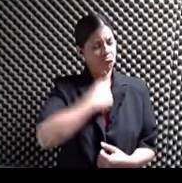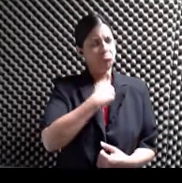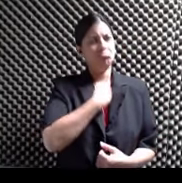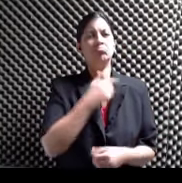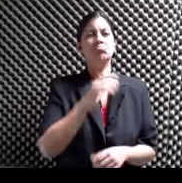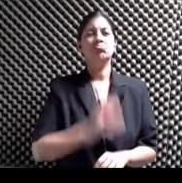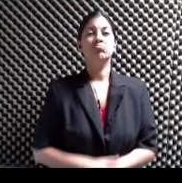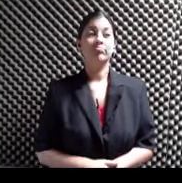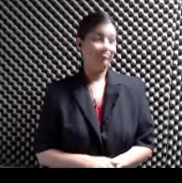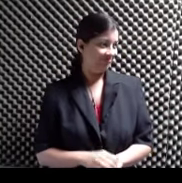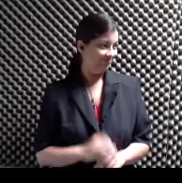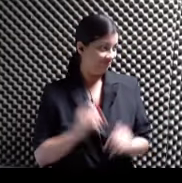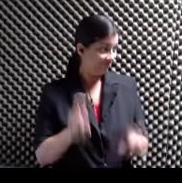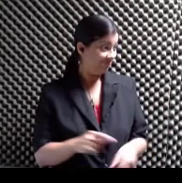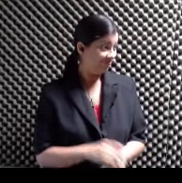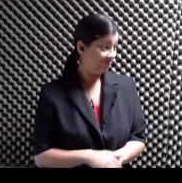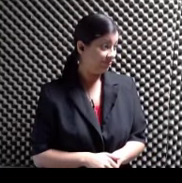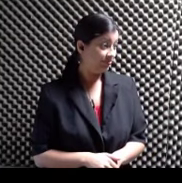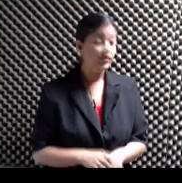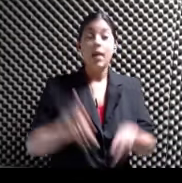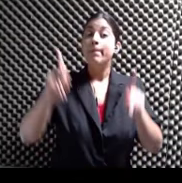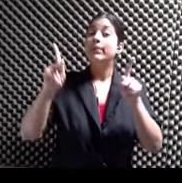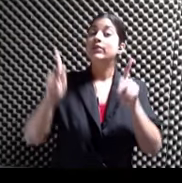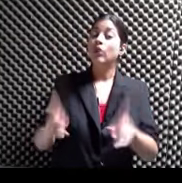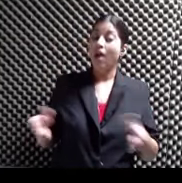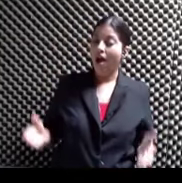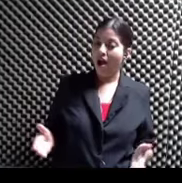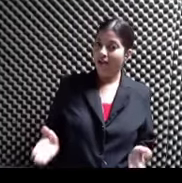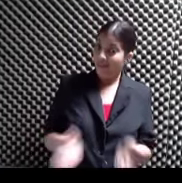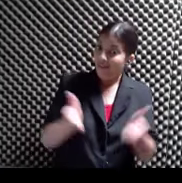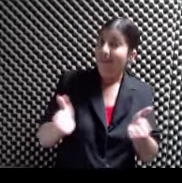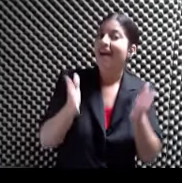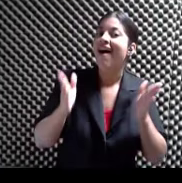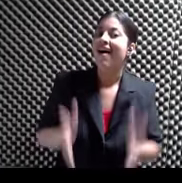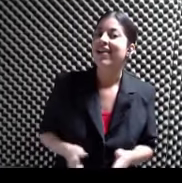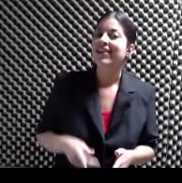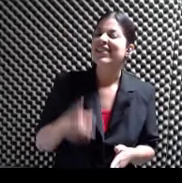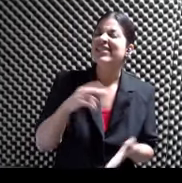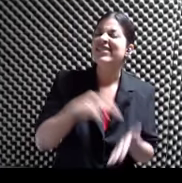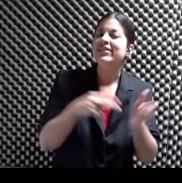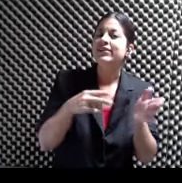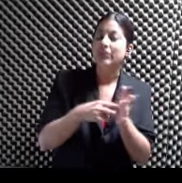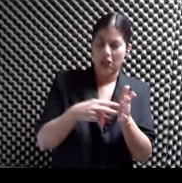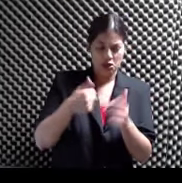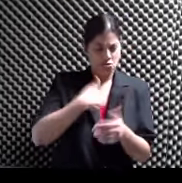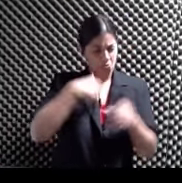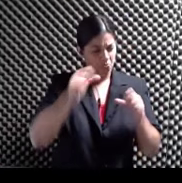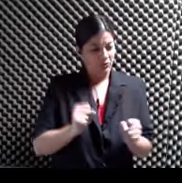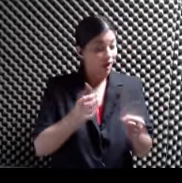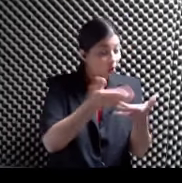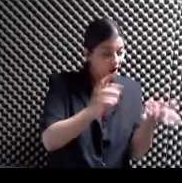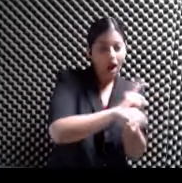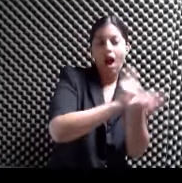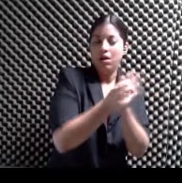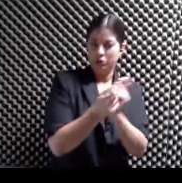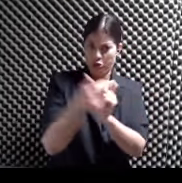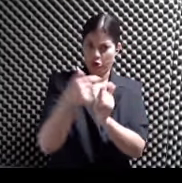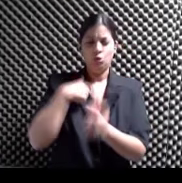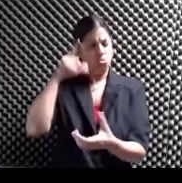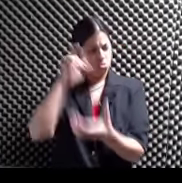¿Viste? La persona entusiasta Es aquella que cree En su capacidad De transformar Las cosas Cree en sí misma Cree en